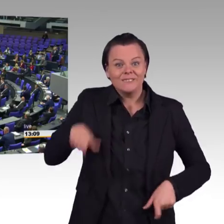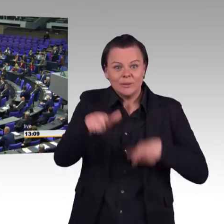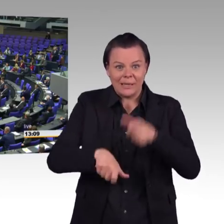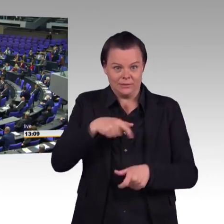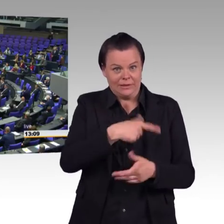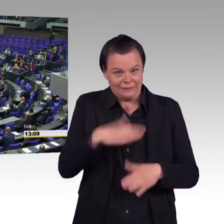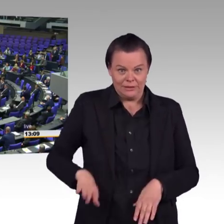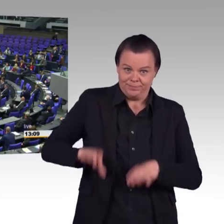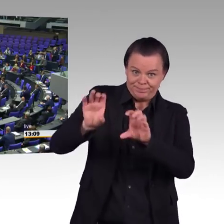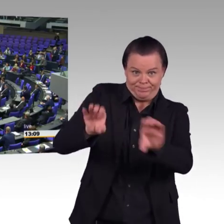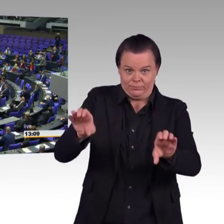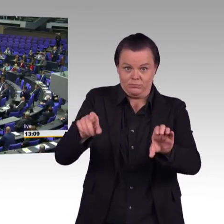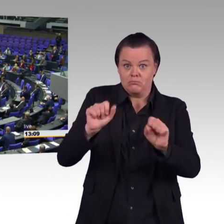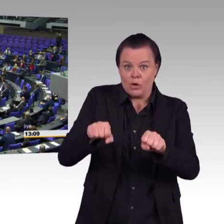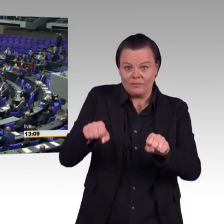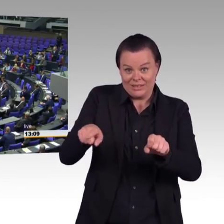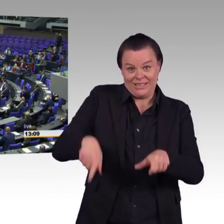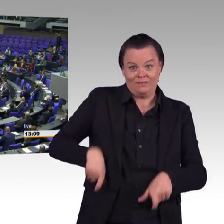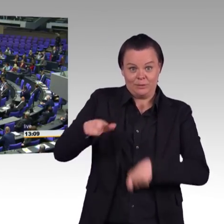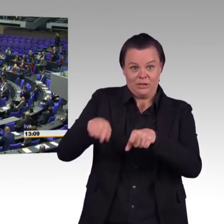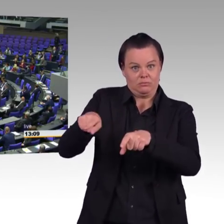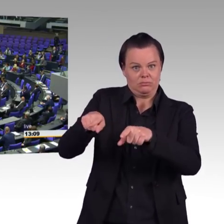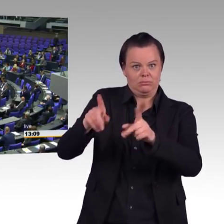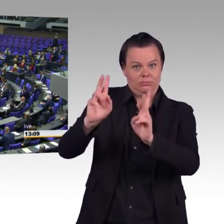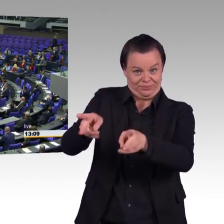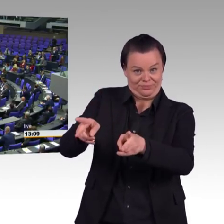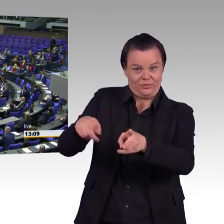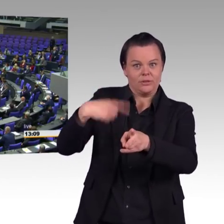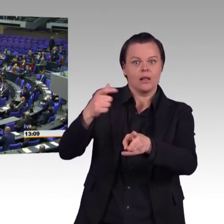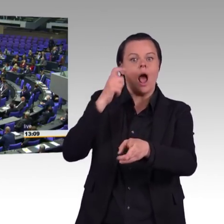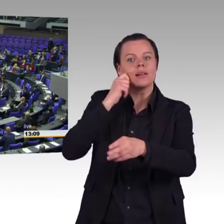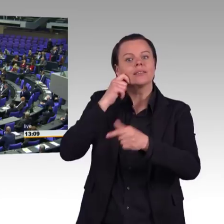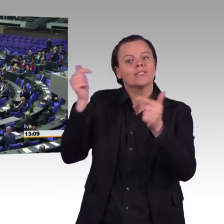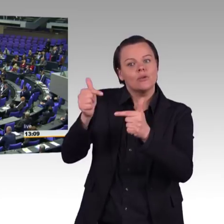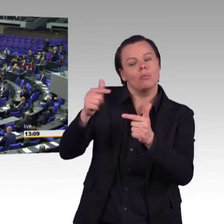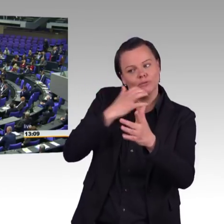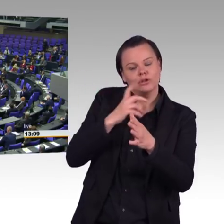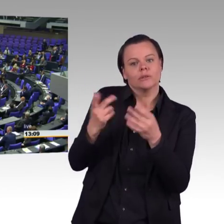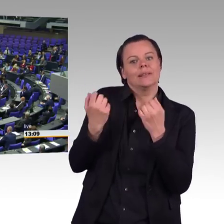Herr Lämmel, meine erste Frage.